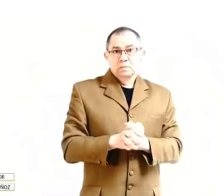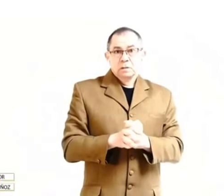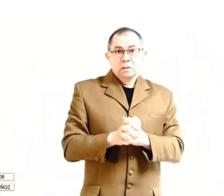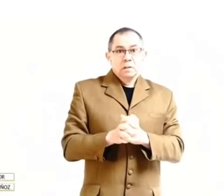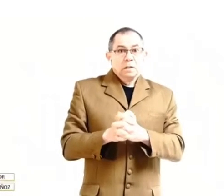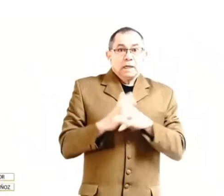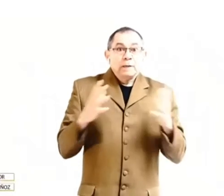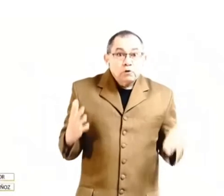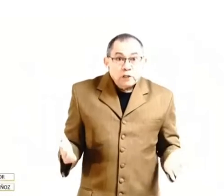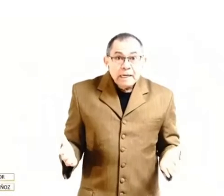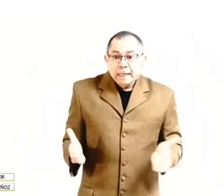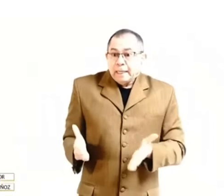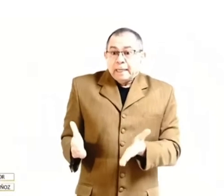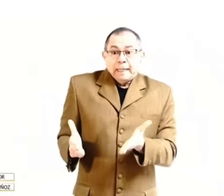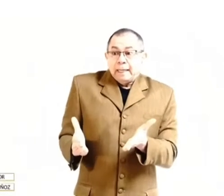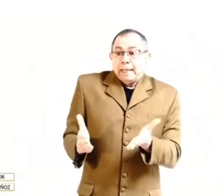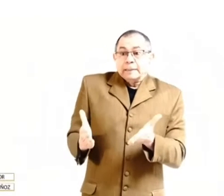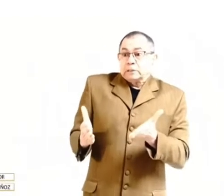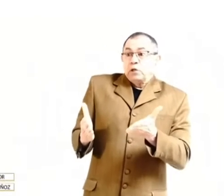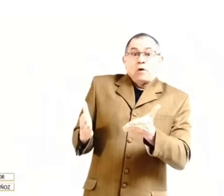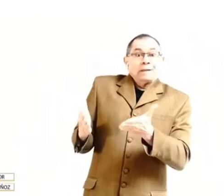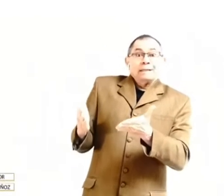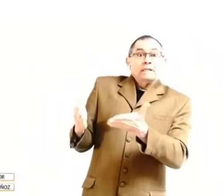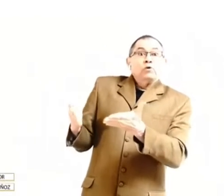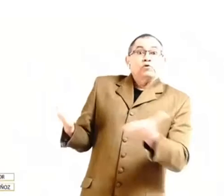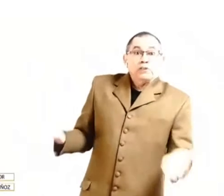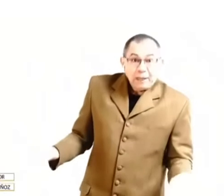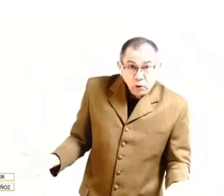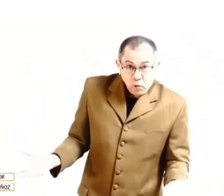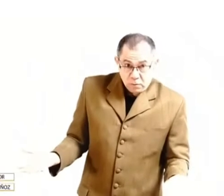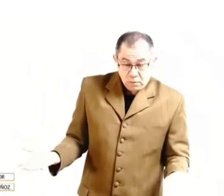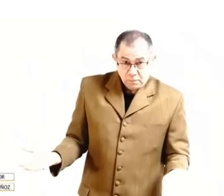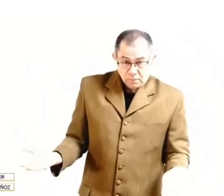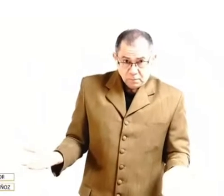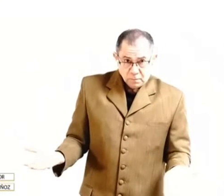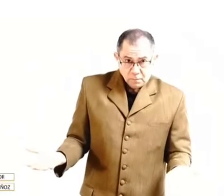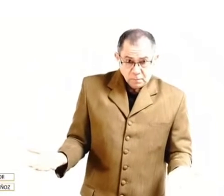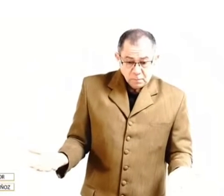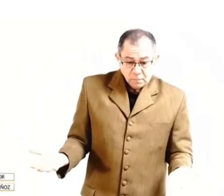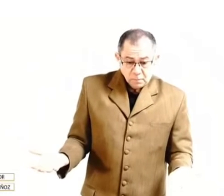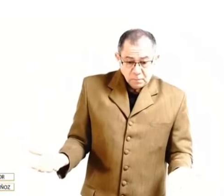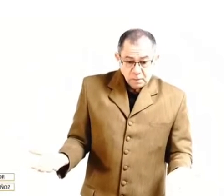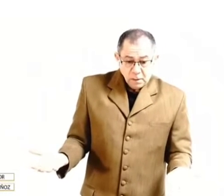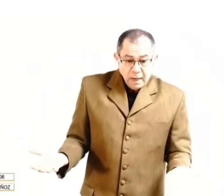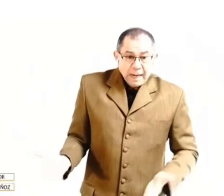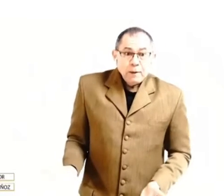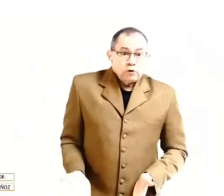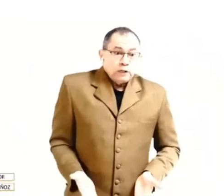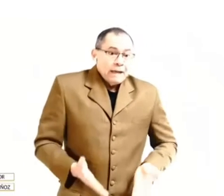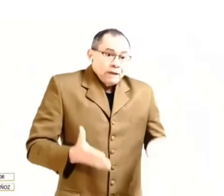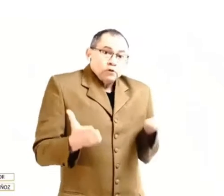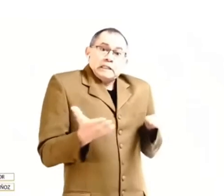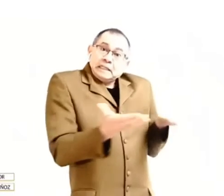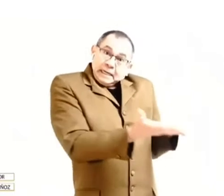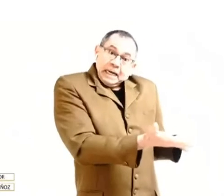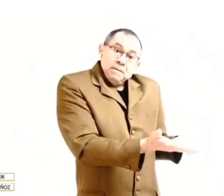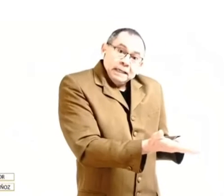que doctrina es lo que usted está escuchando la doctrina de los escribas